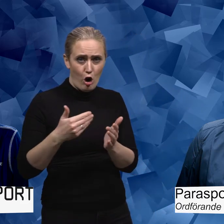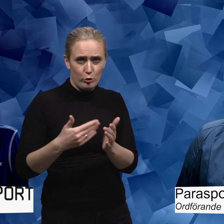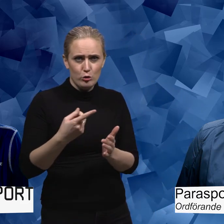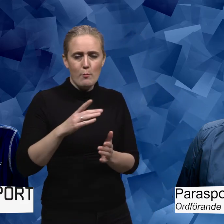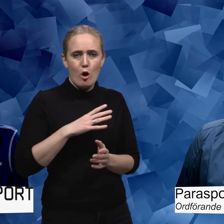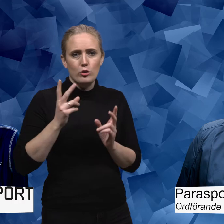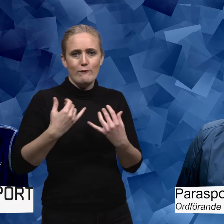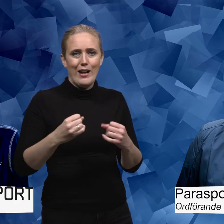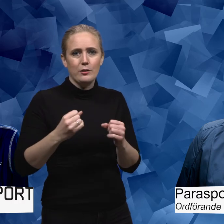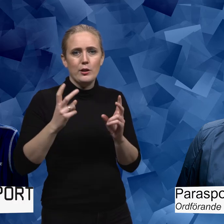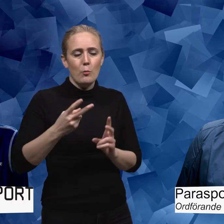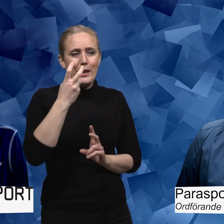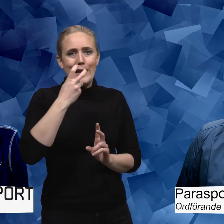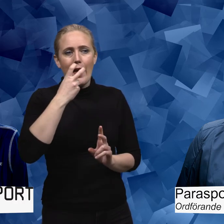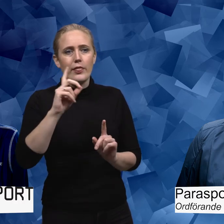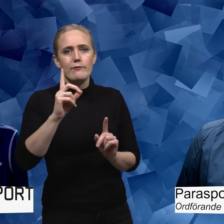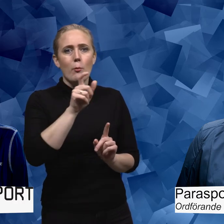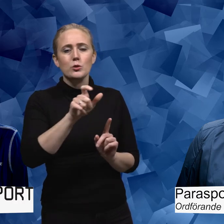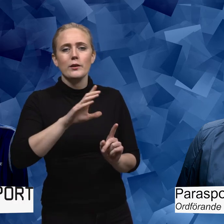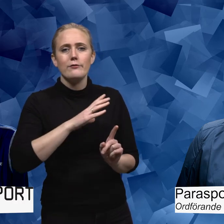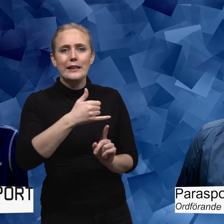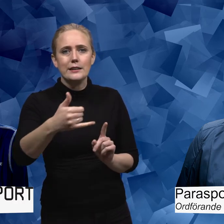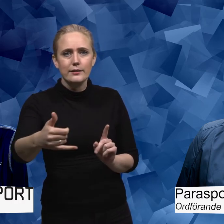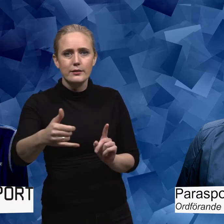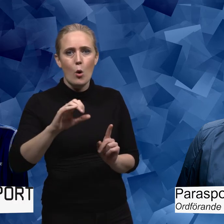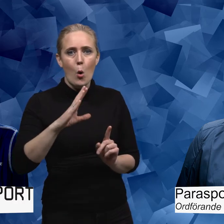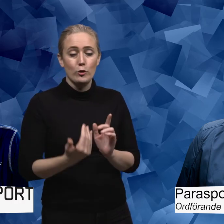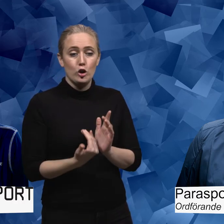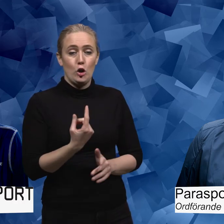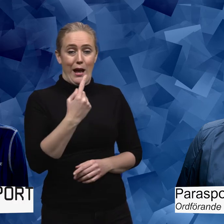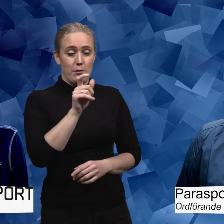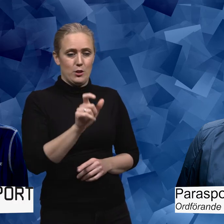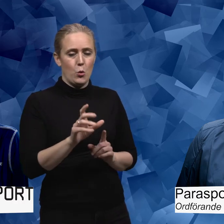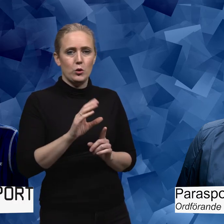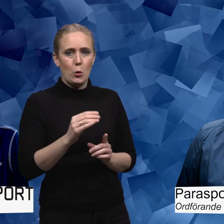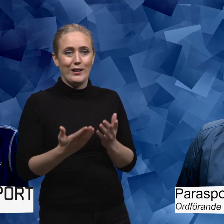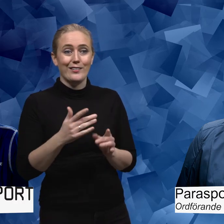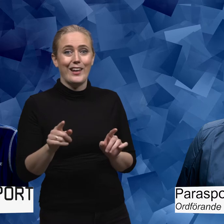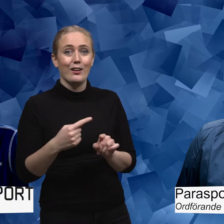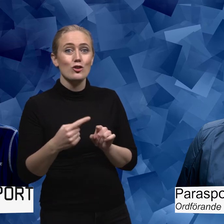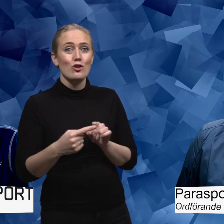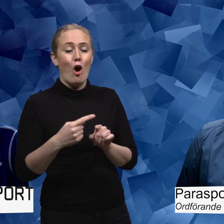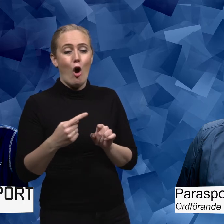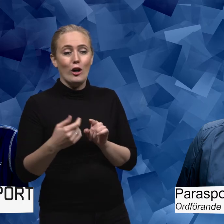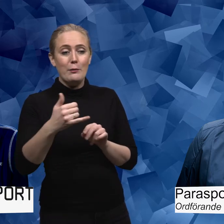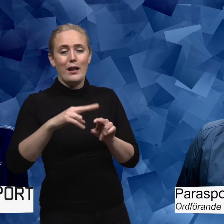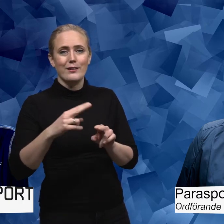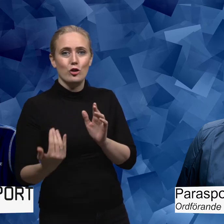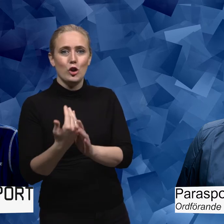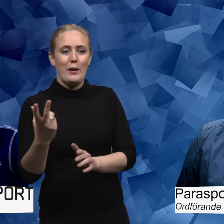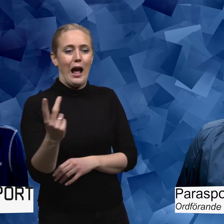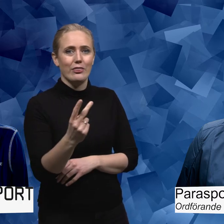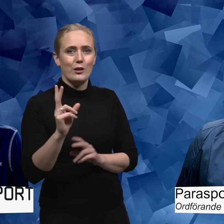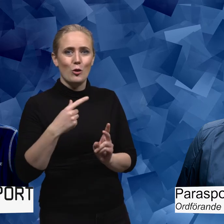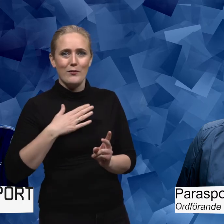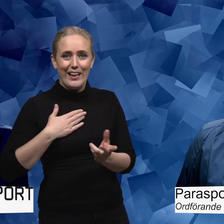så har ju de en uppsökande verksamhet. Om du får en ryggmärgsskada så kommer det dyka upp någon annan ryggmärgsskada ganska snart på sjukhuset. Och hälsa på dig och